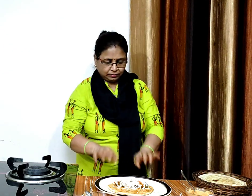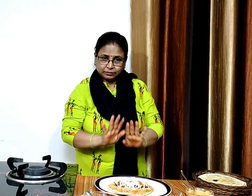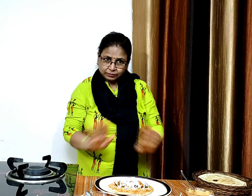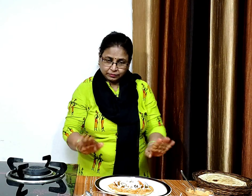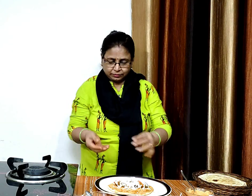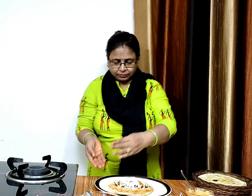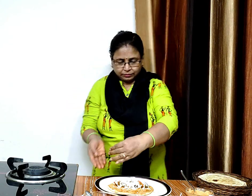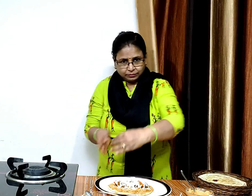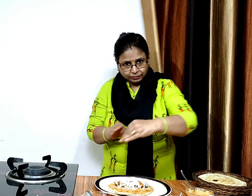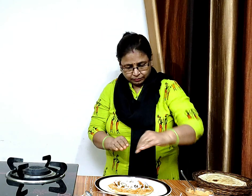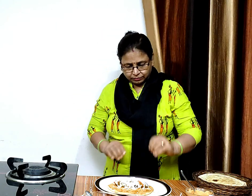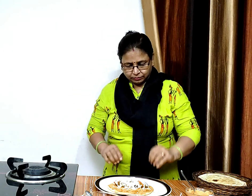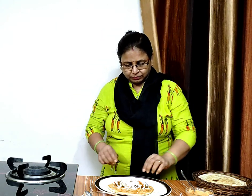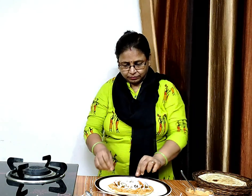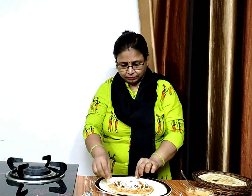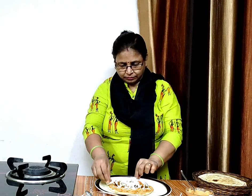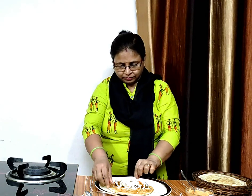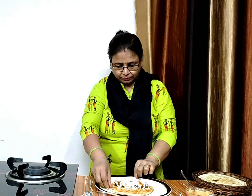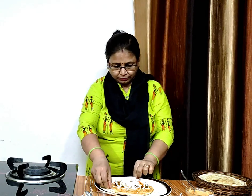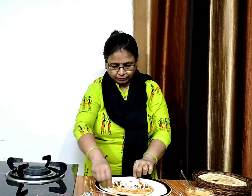अब इसे फ्रेंकी के शेप में फोल्ड कर लेंगे